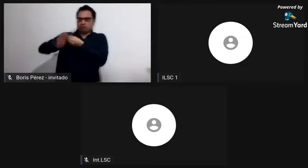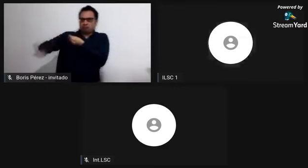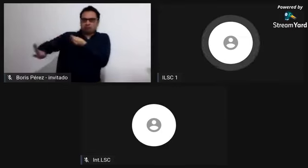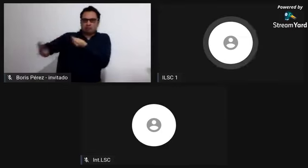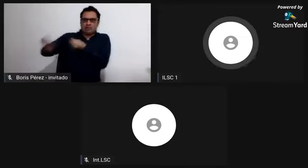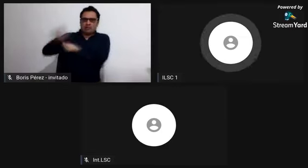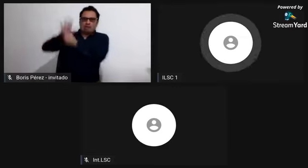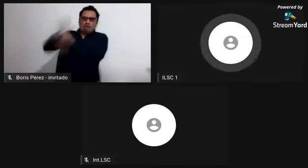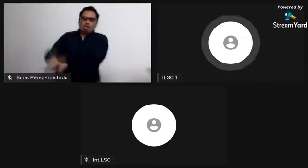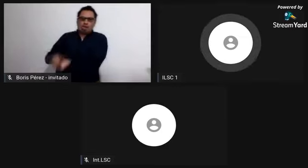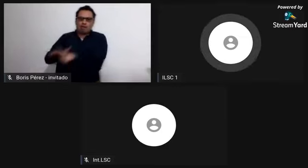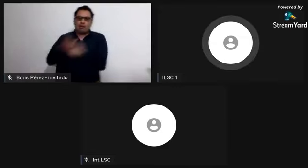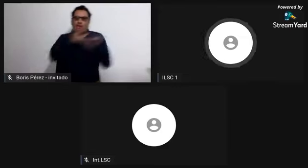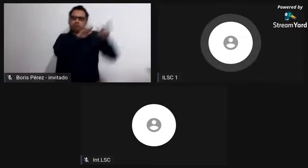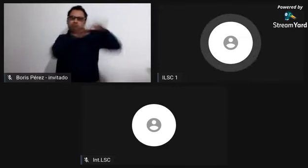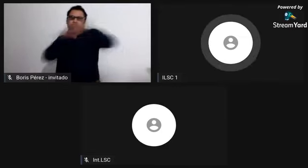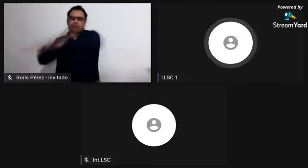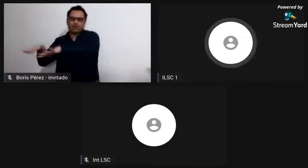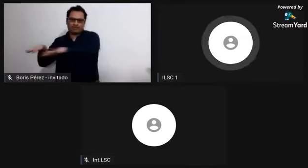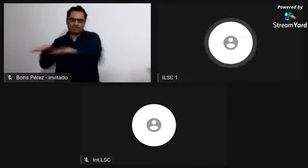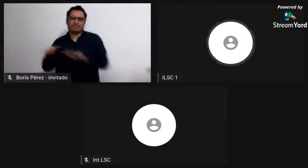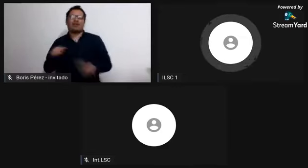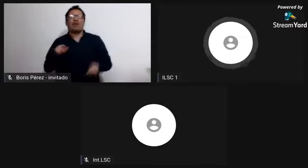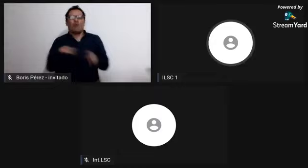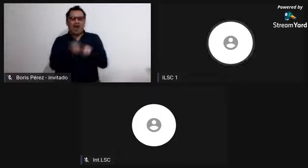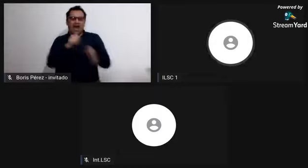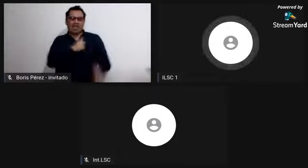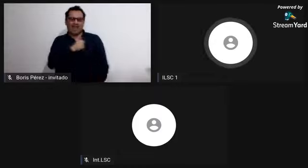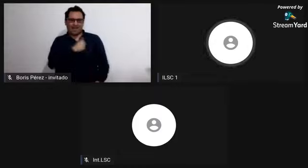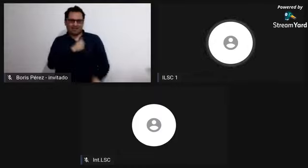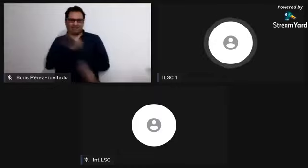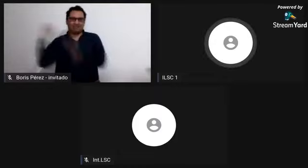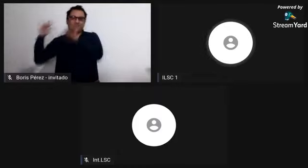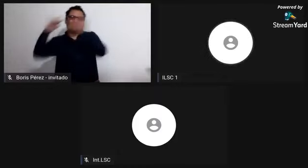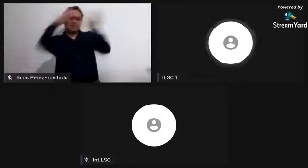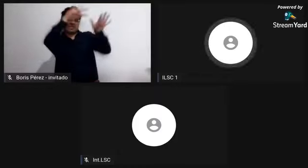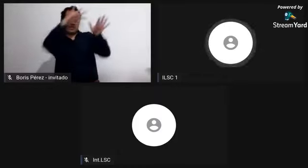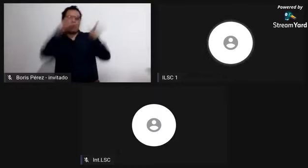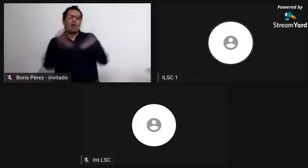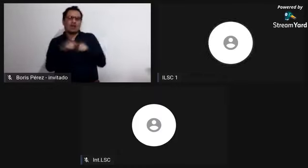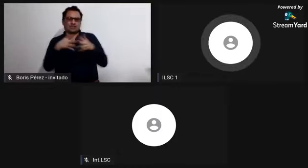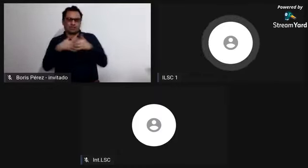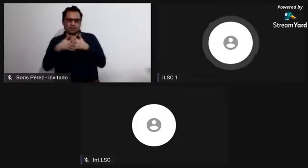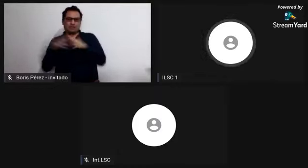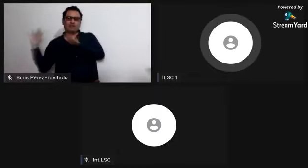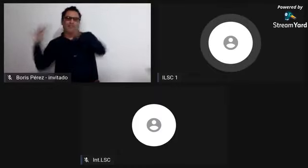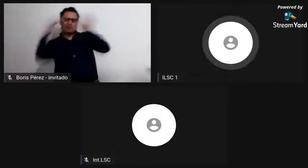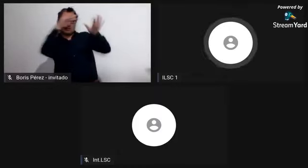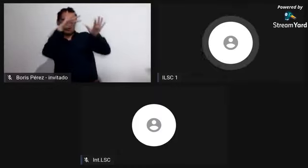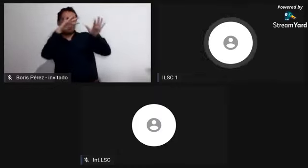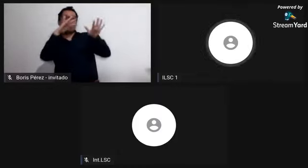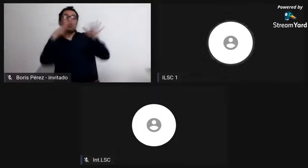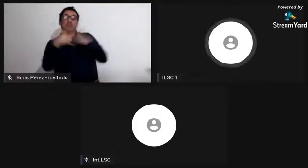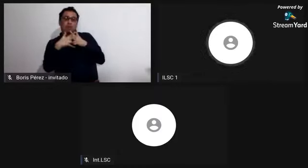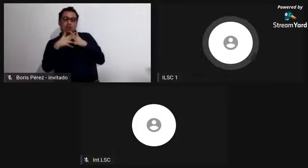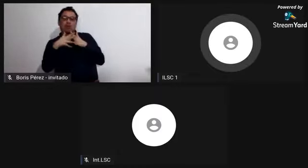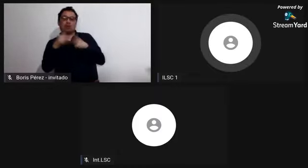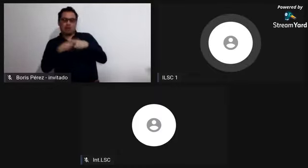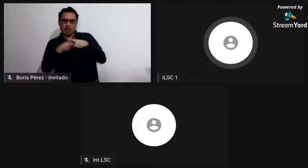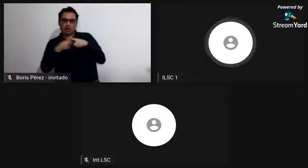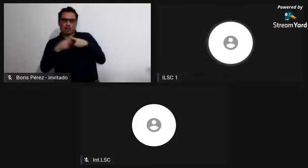Sin embargo, hoy por hoy vemos que muchos de ellos retornaron a sus